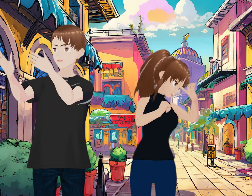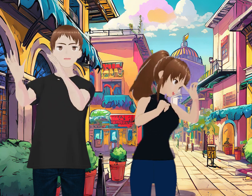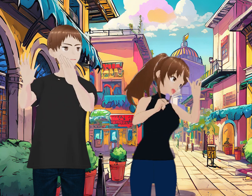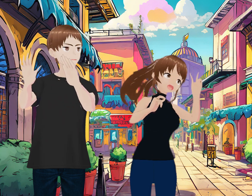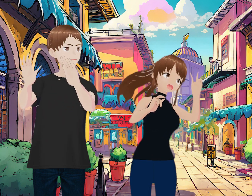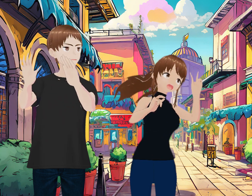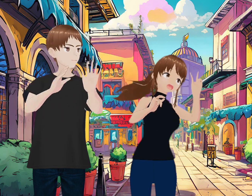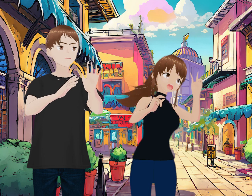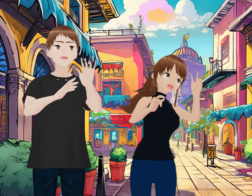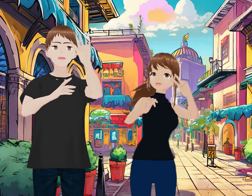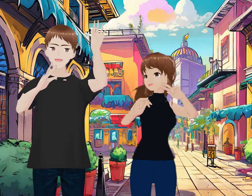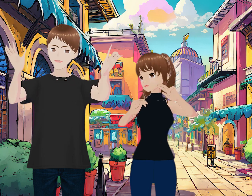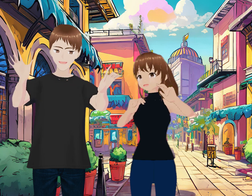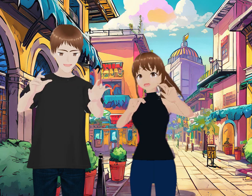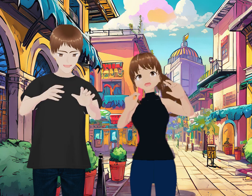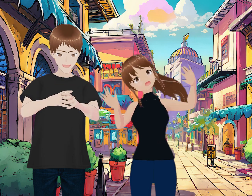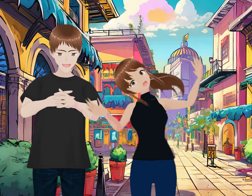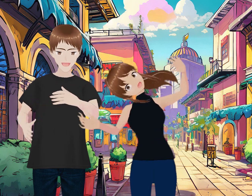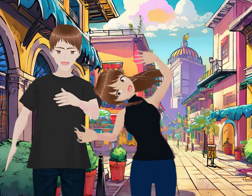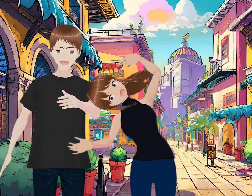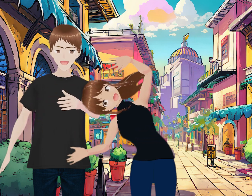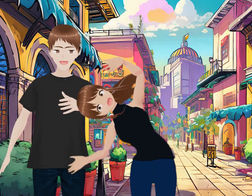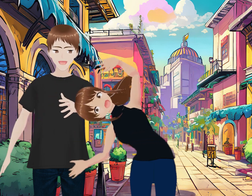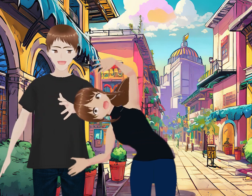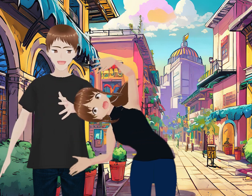estás acá, no sé, te podemos mover por todos lados, Cris.